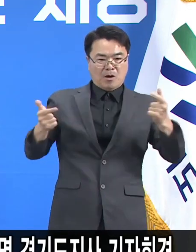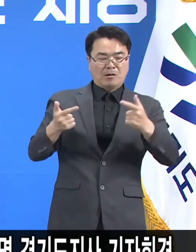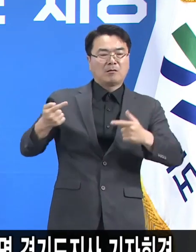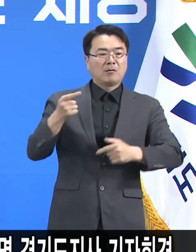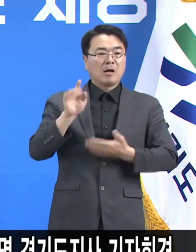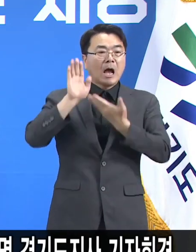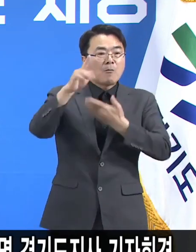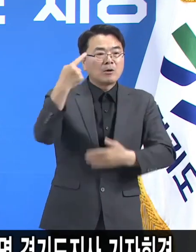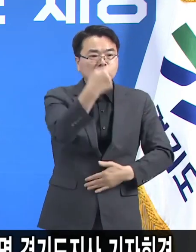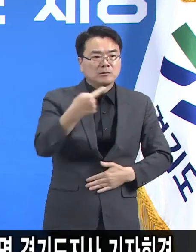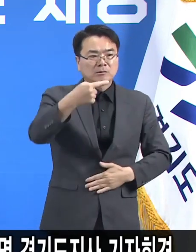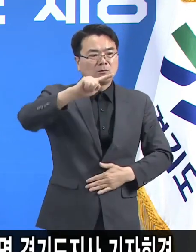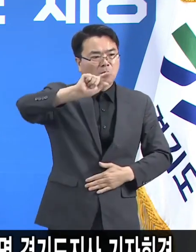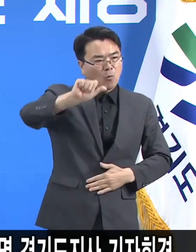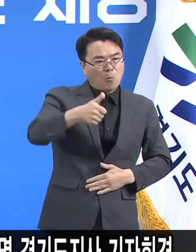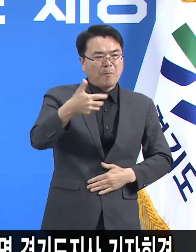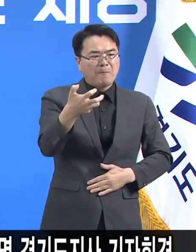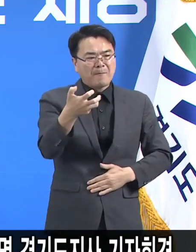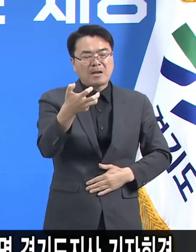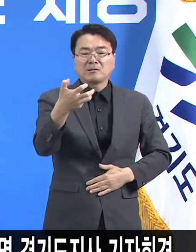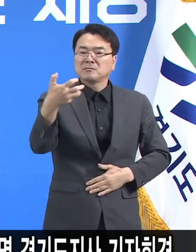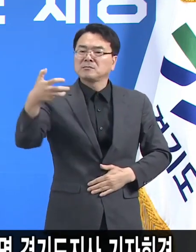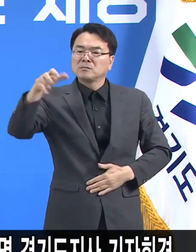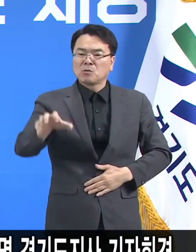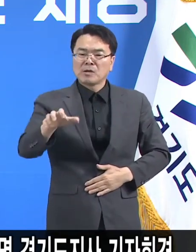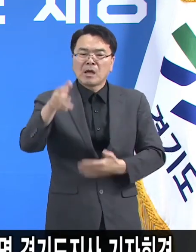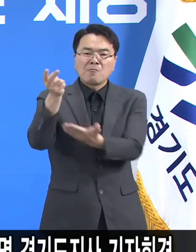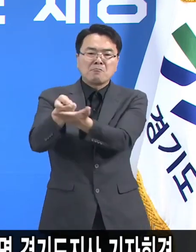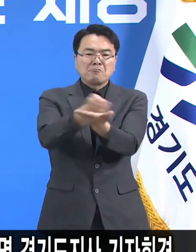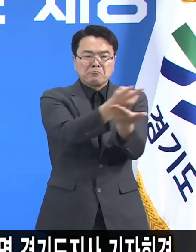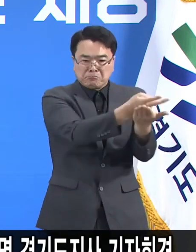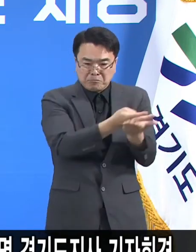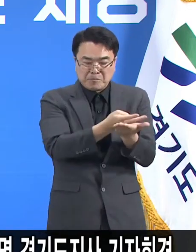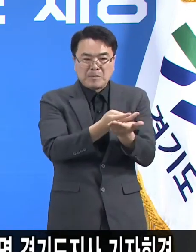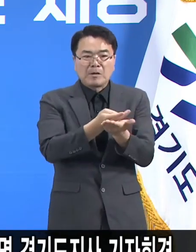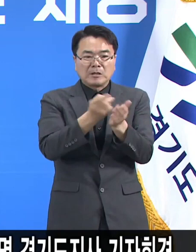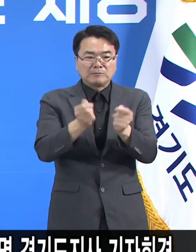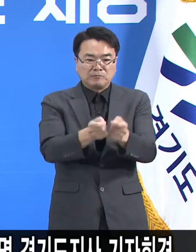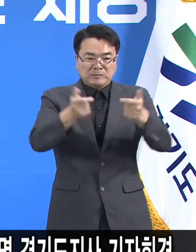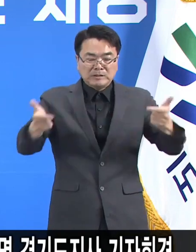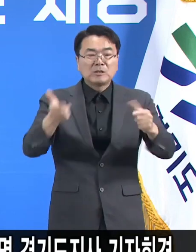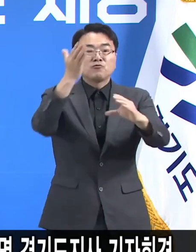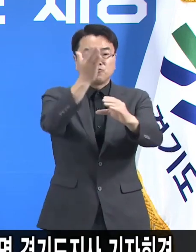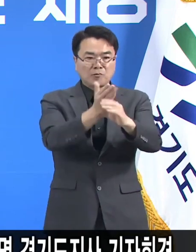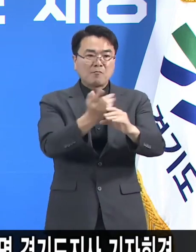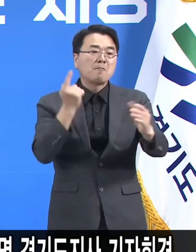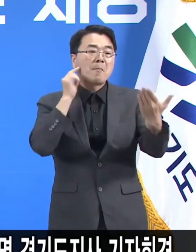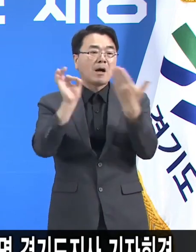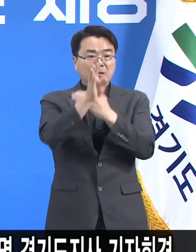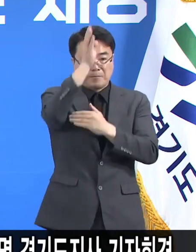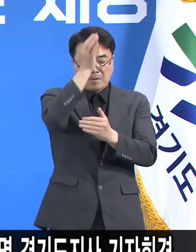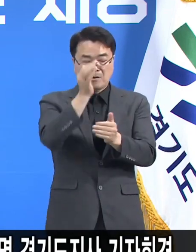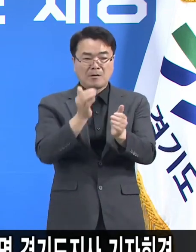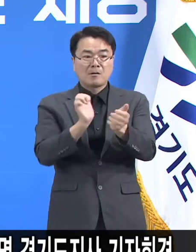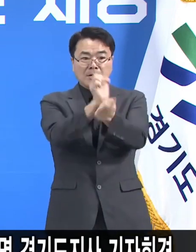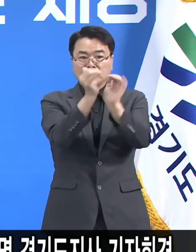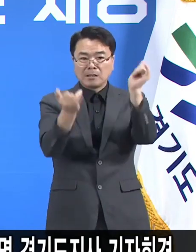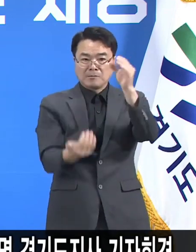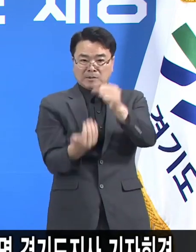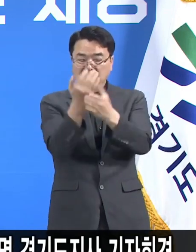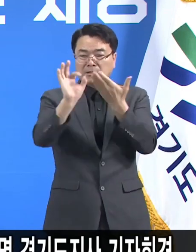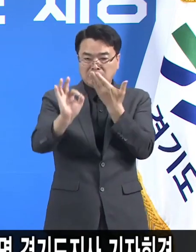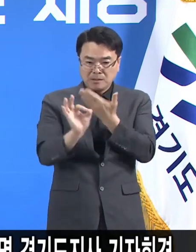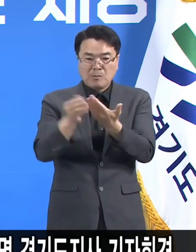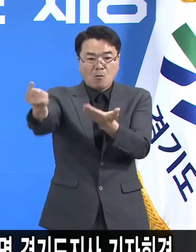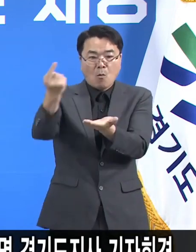1589개의 감염병 전담병상을 자체 확보해서 환자가 적시에 치료받을 수 있도록